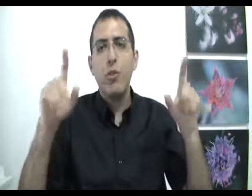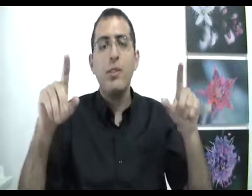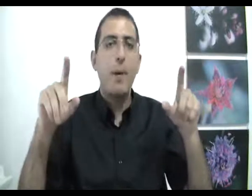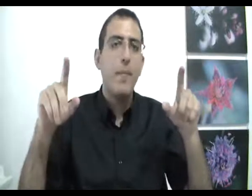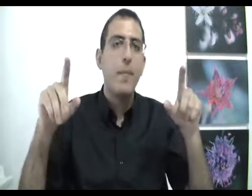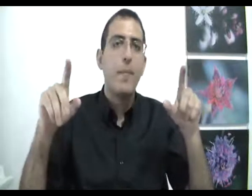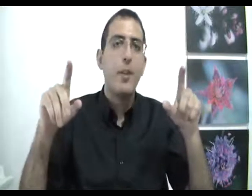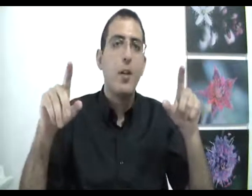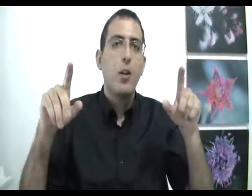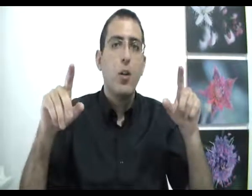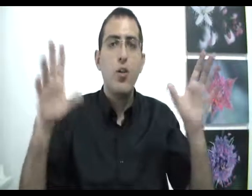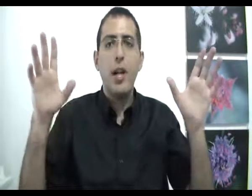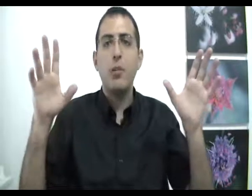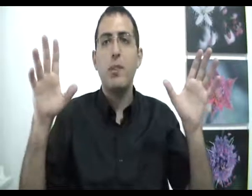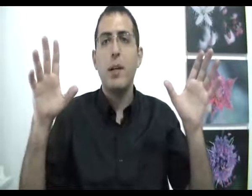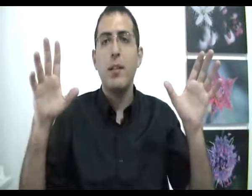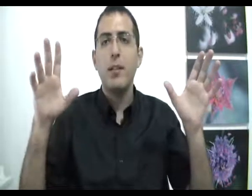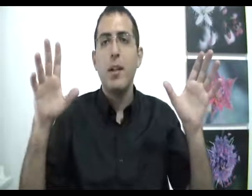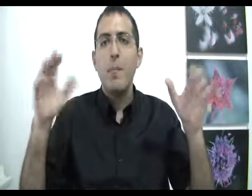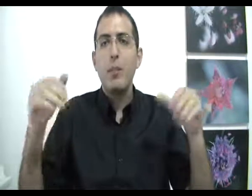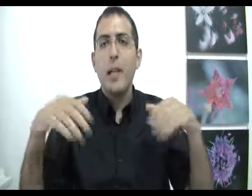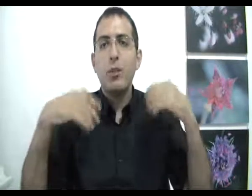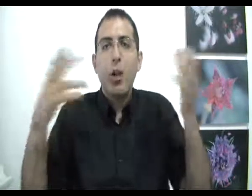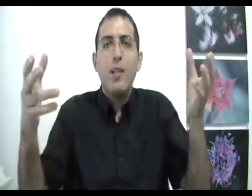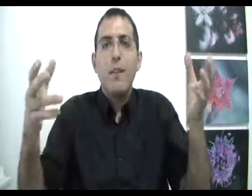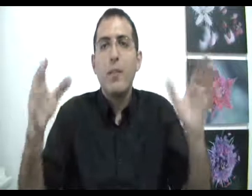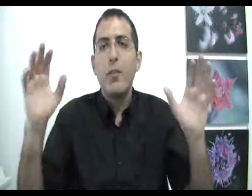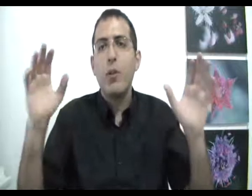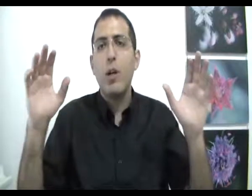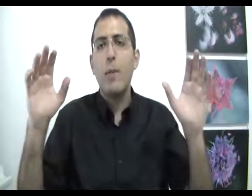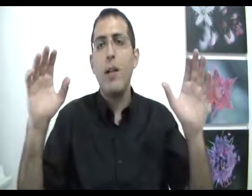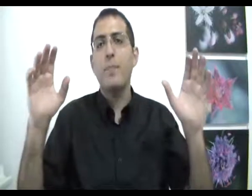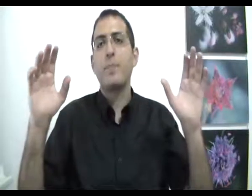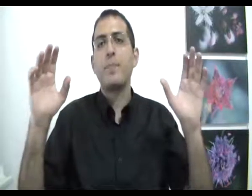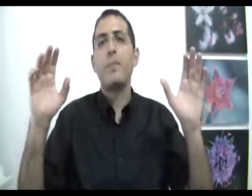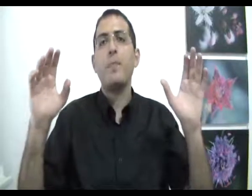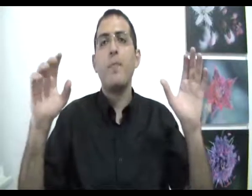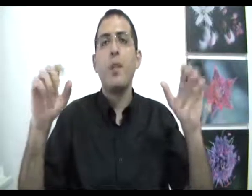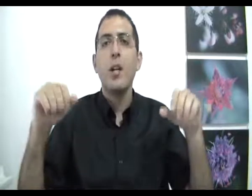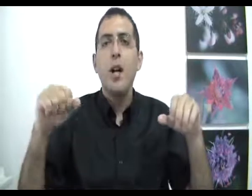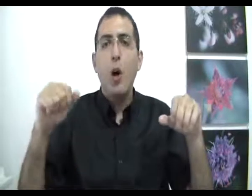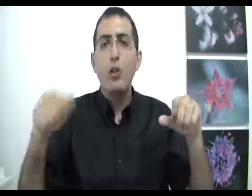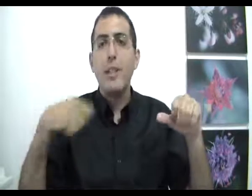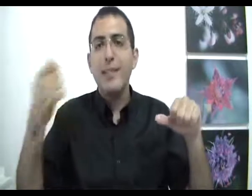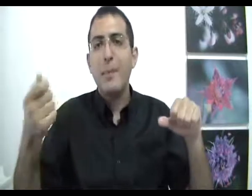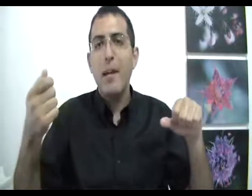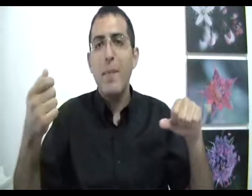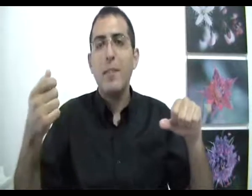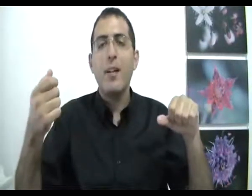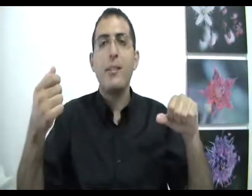לו סיבה או שאין לו סיבה מה זאת אומרת? כל דבר ודבר שקורה בעולם או שיש סיבה למה דבר הזה